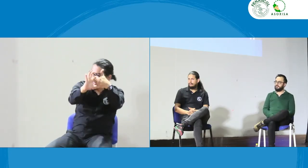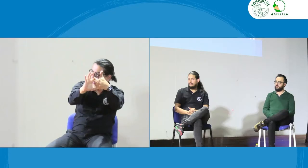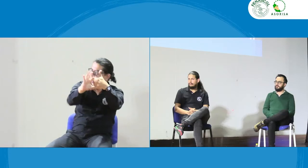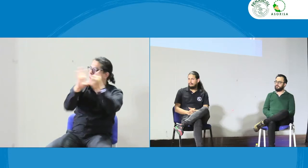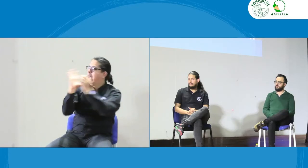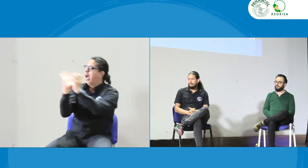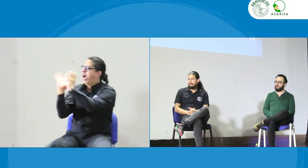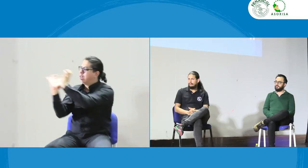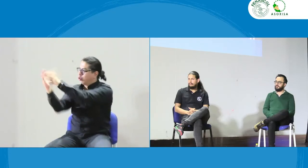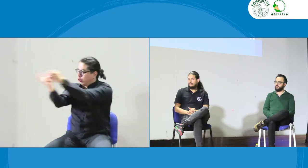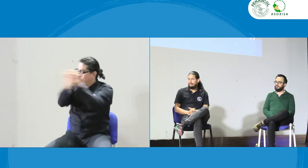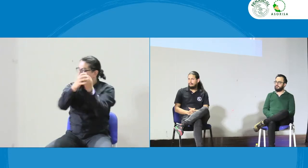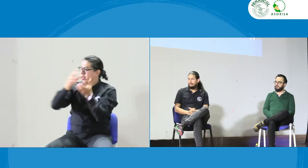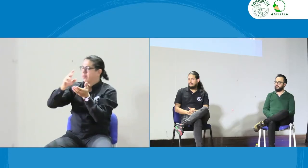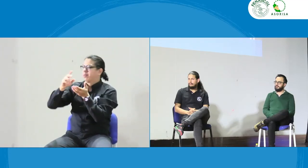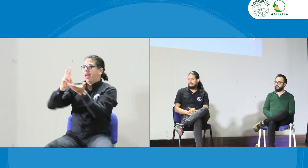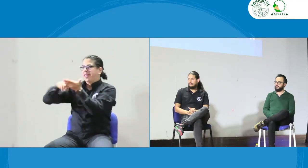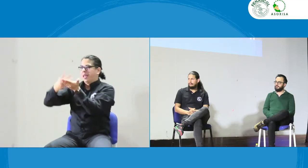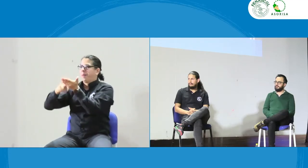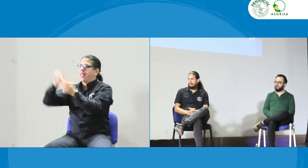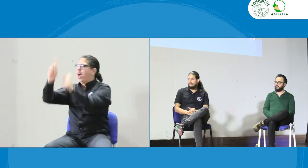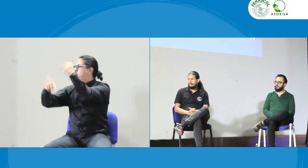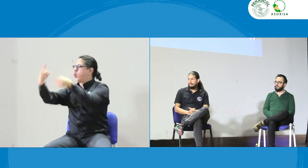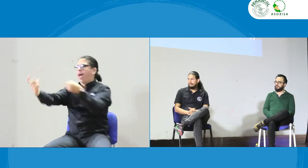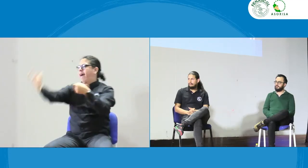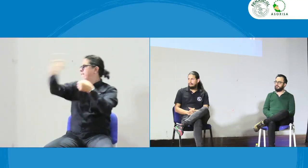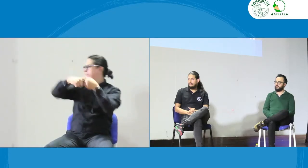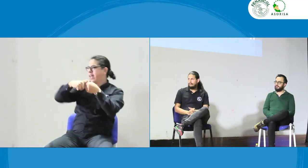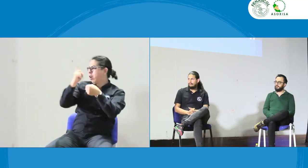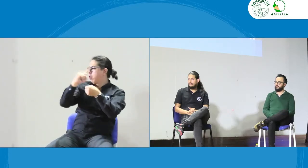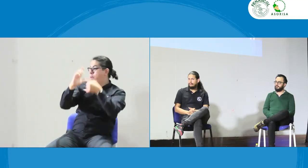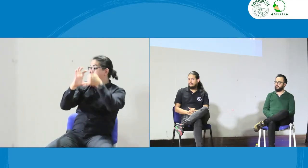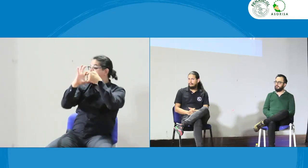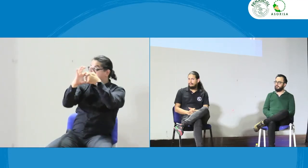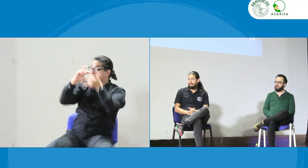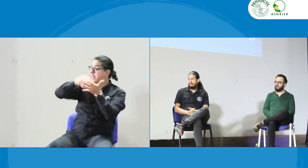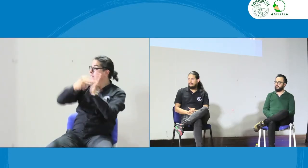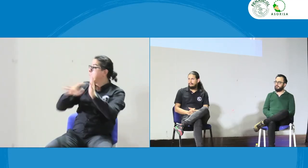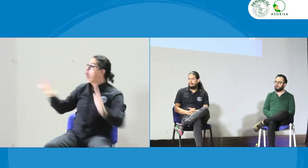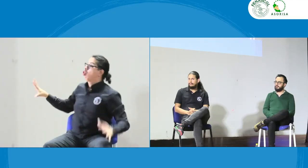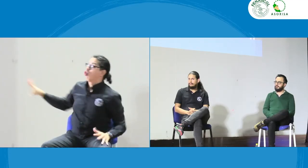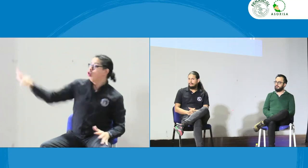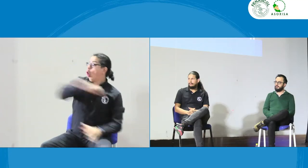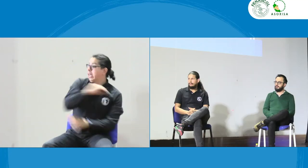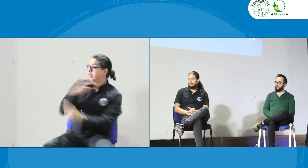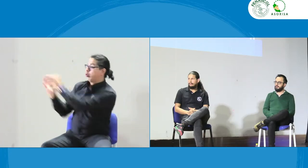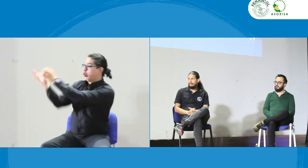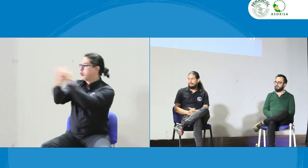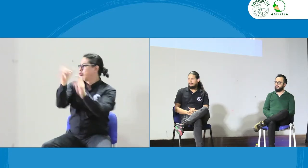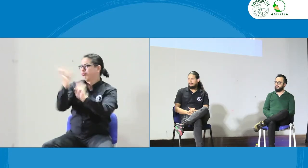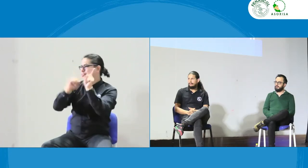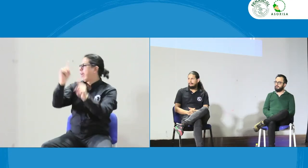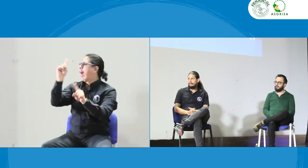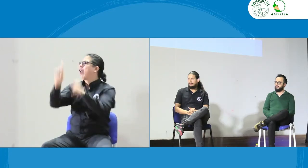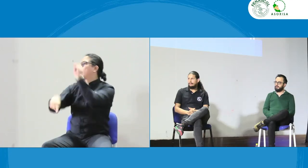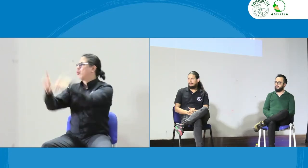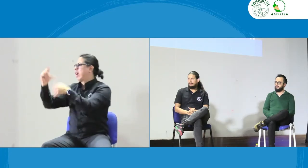citas con FENIL con las asociaciones de intérpretes algunas asociaciones que no son afiliadas a FENIL